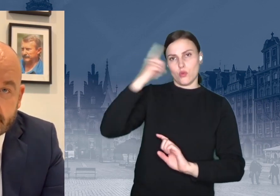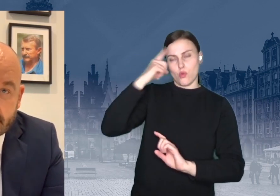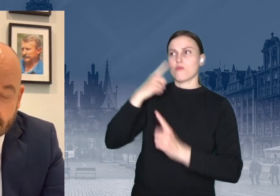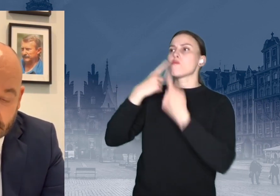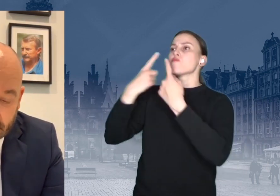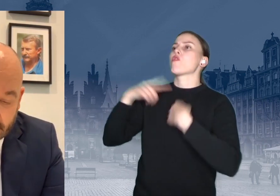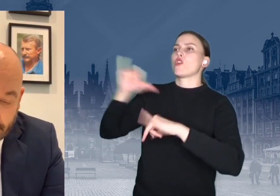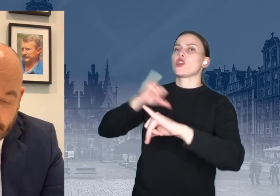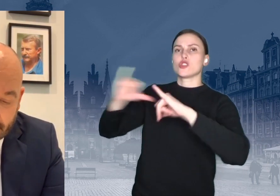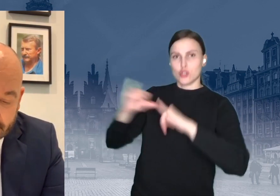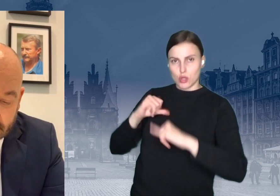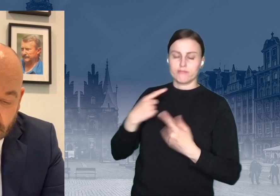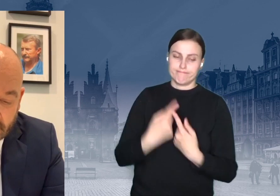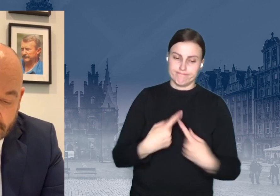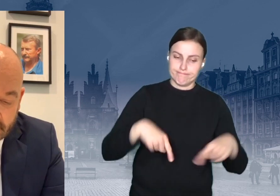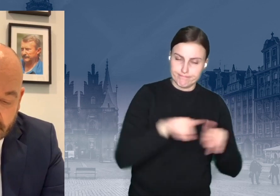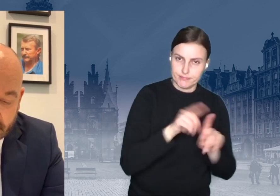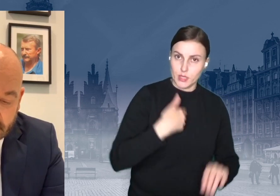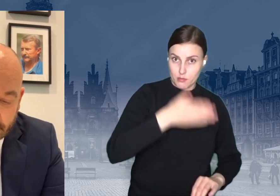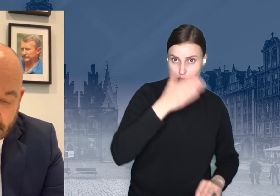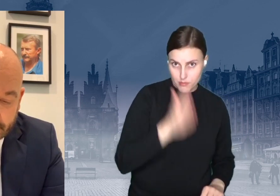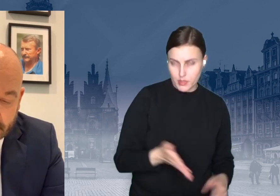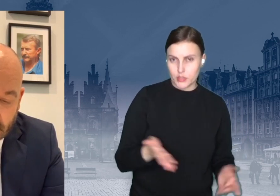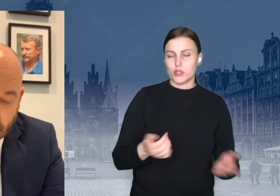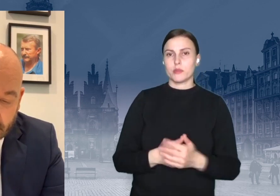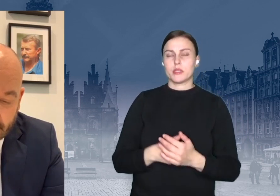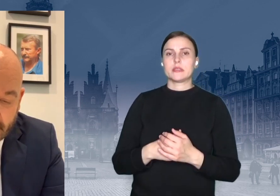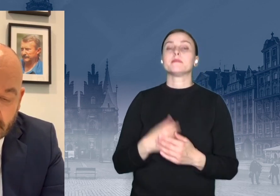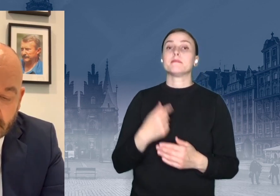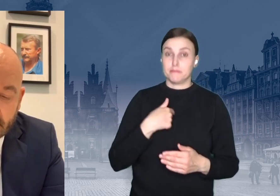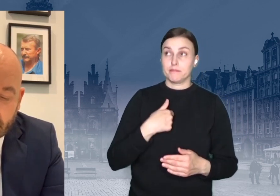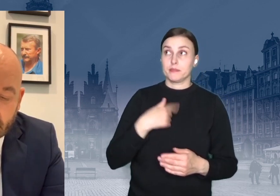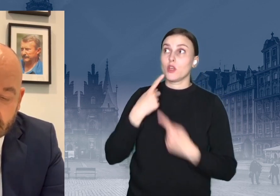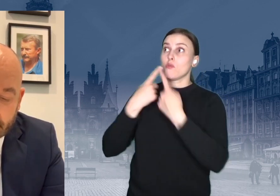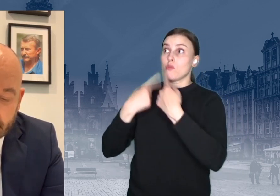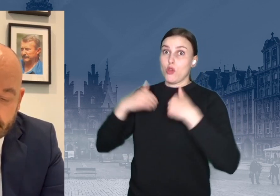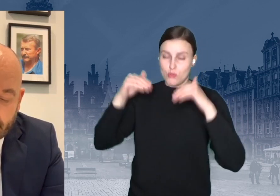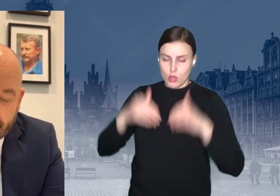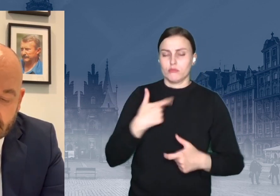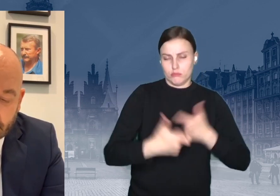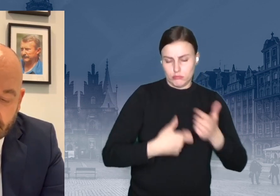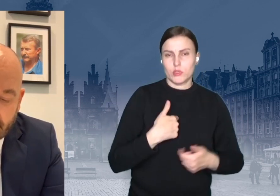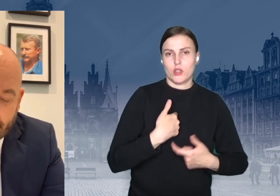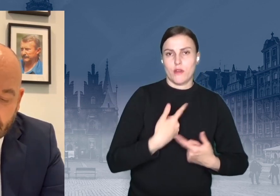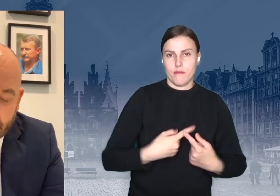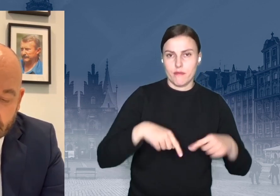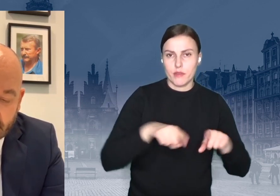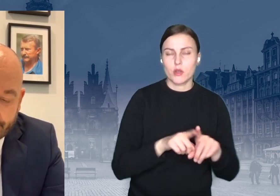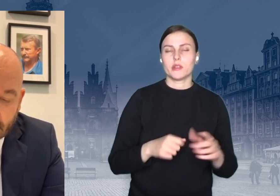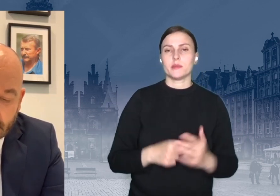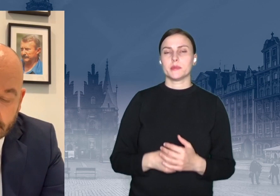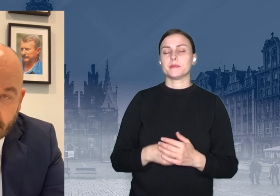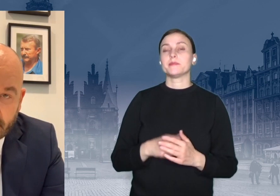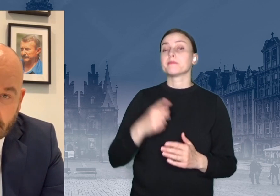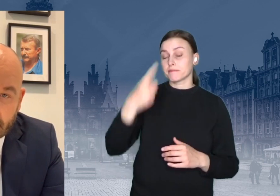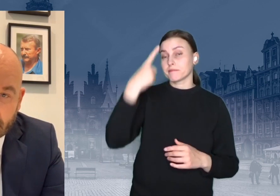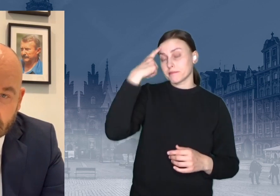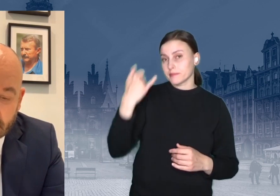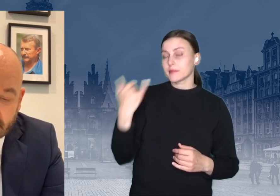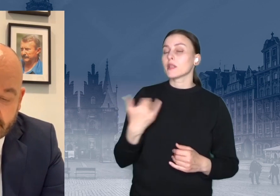tego, kiedy na to się zdecyduje. My się wówczas szybko przygotujemy. No i moi drodzy, pamiętacie, mówiłem Wam o tym, że